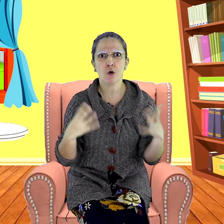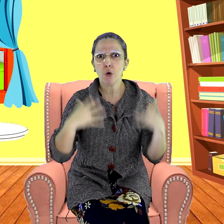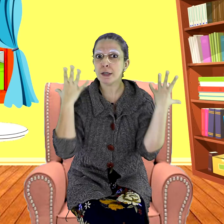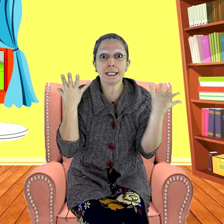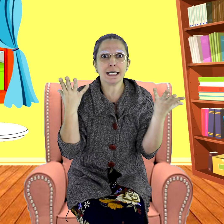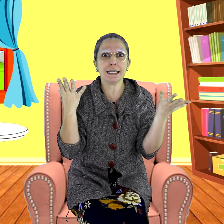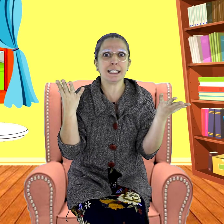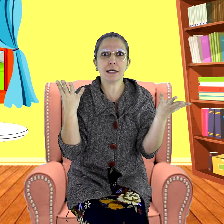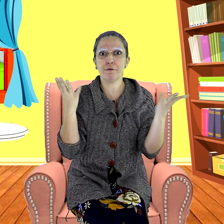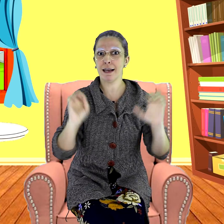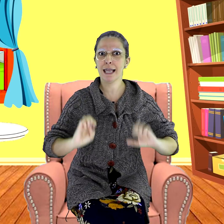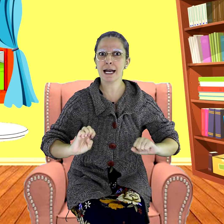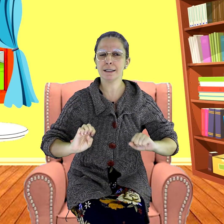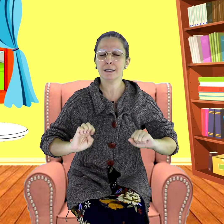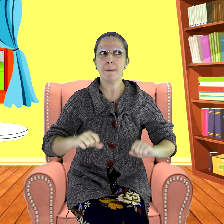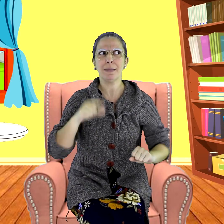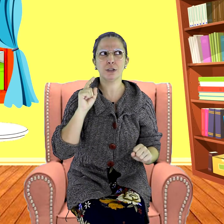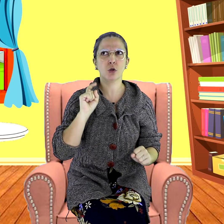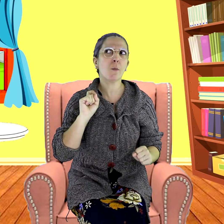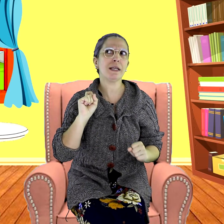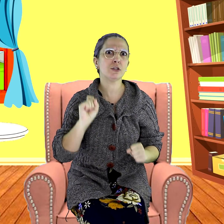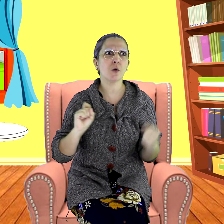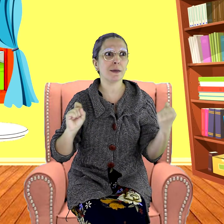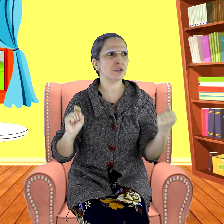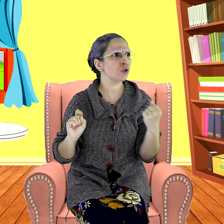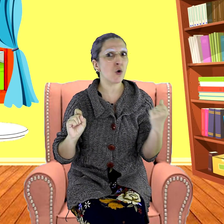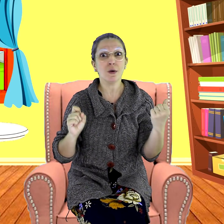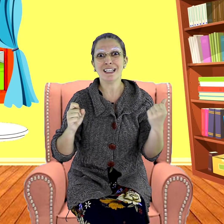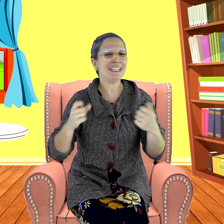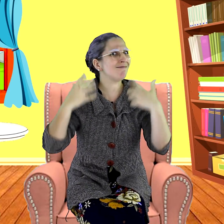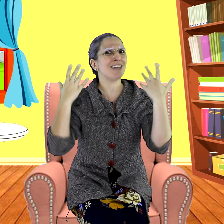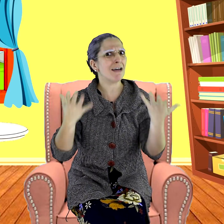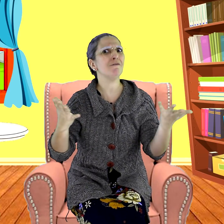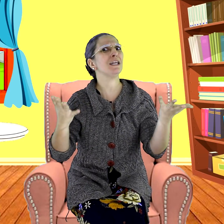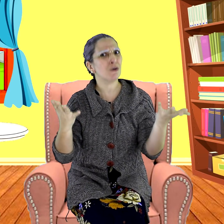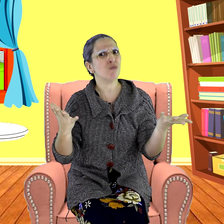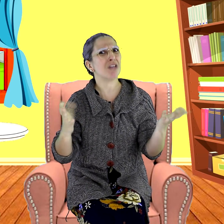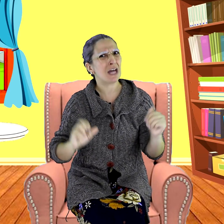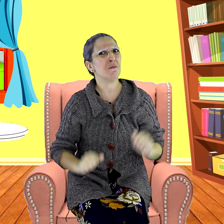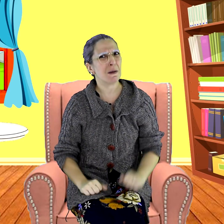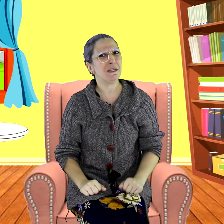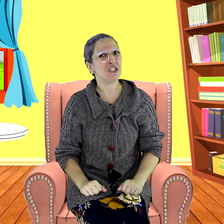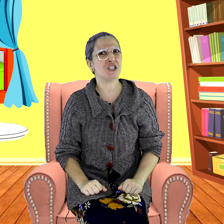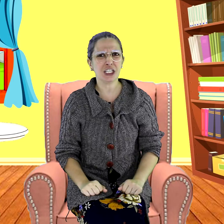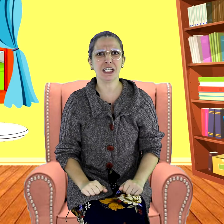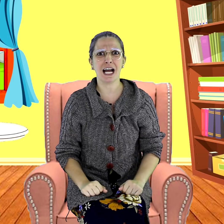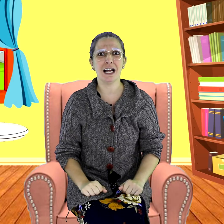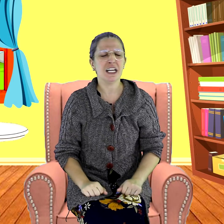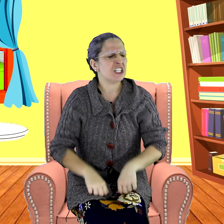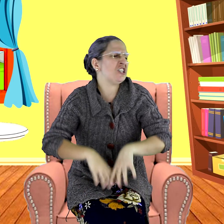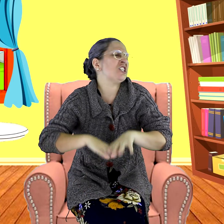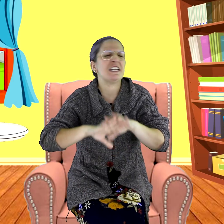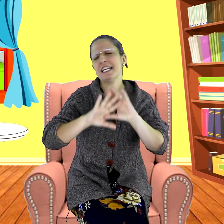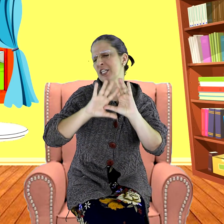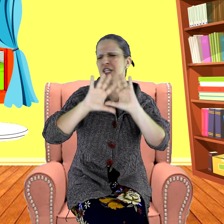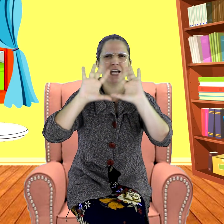O que ele iria falar? Pensou, pensou, pensou e teve que contar uma mentira. Disse que tinha